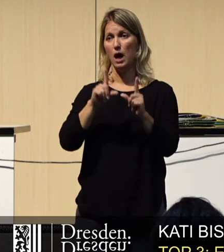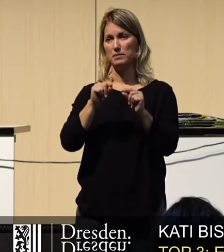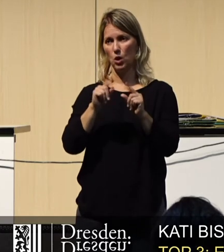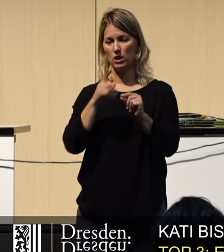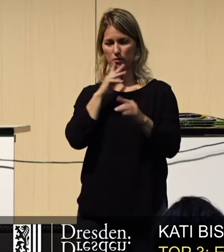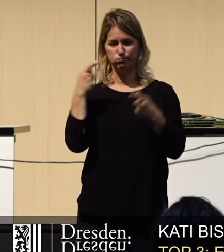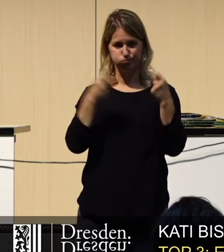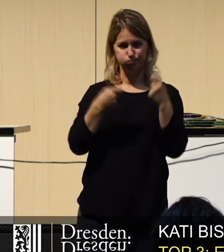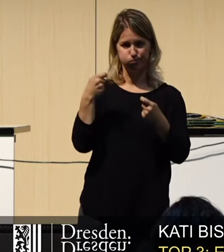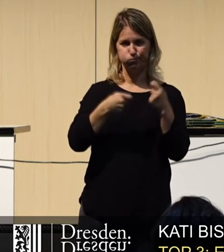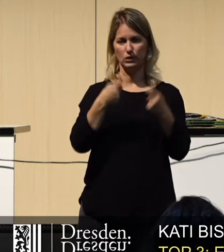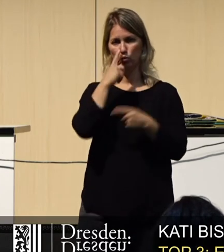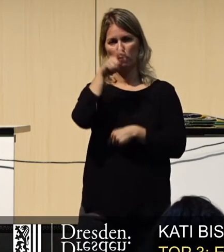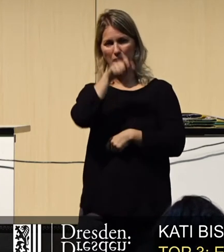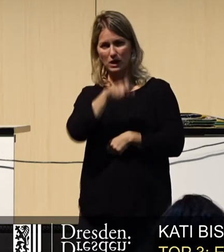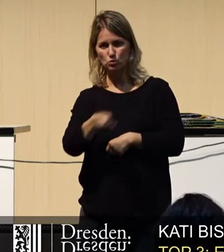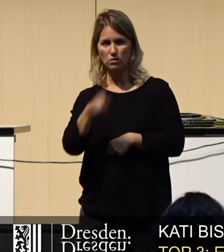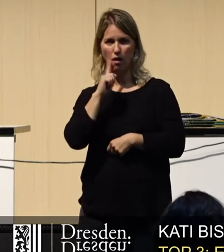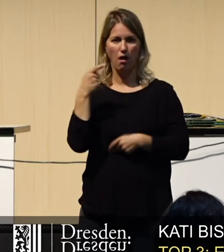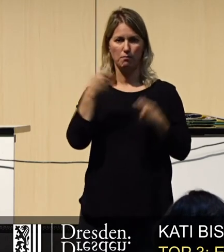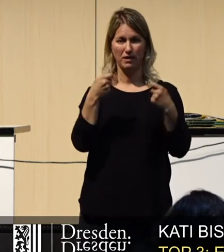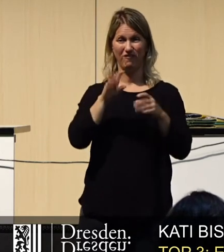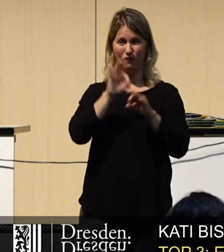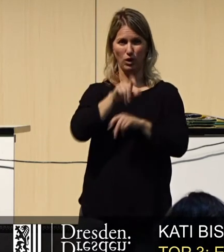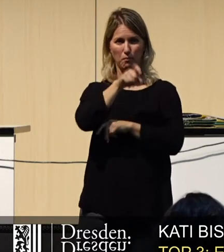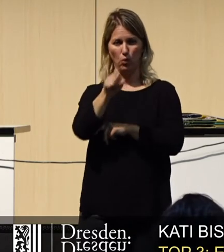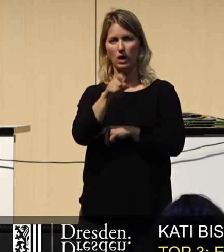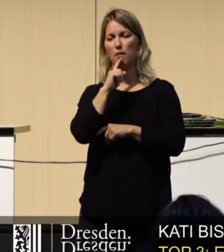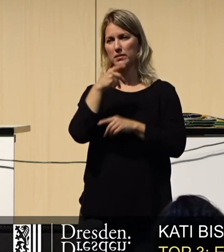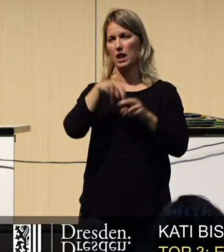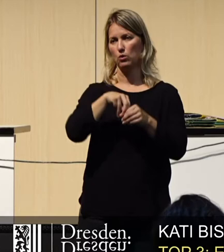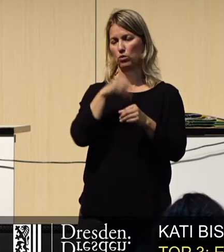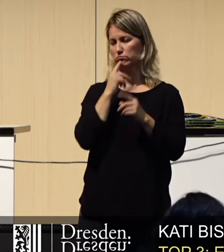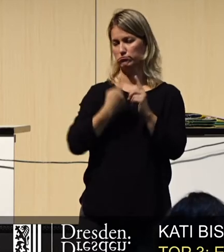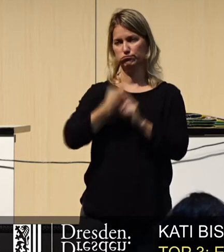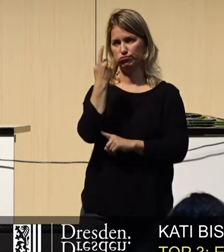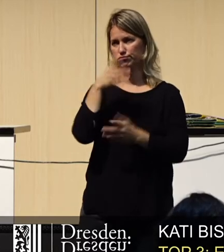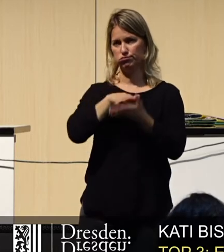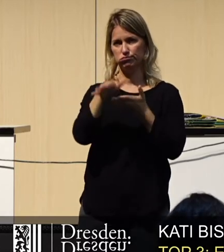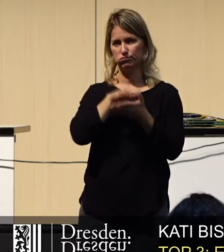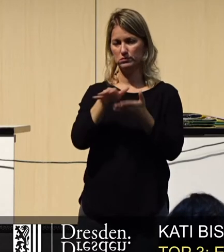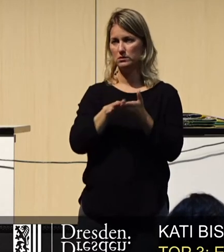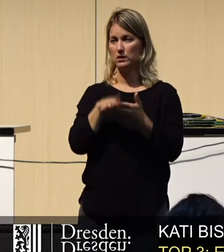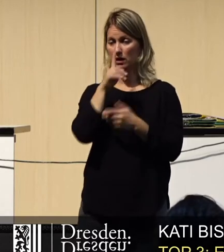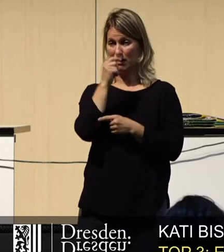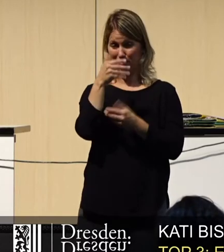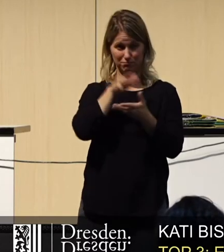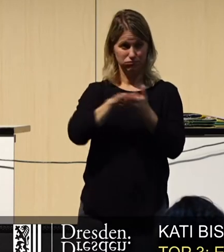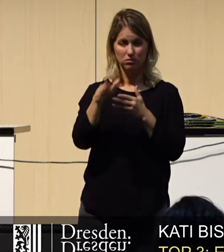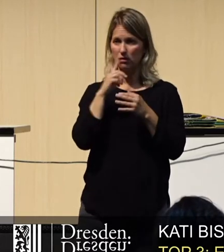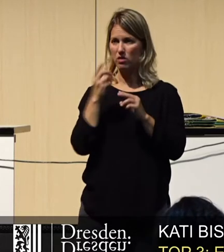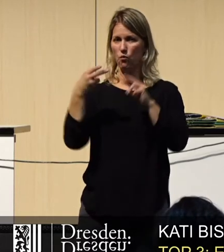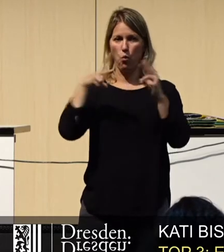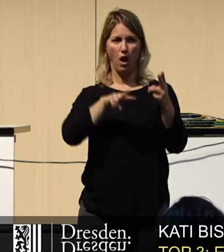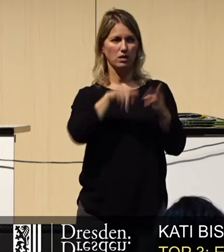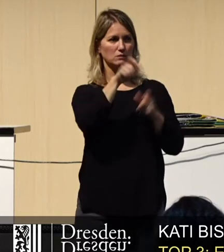finanziellen und personellen Ressourcen für Bürgerbeteiligung verbraucht. Das fehlt dann natürlich an anderen Beteiligungsprozessen.